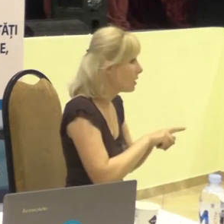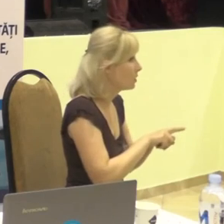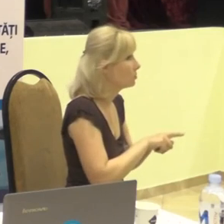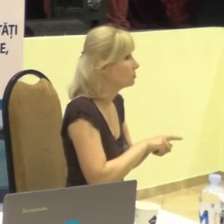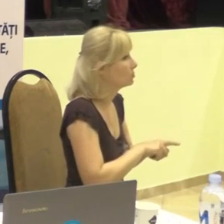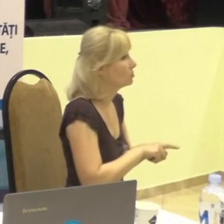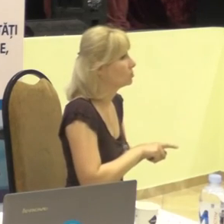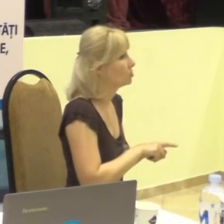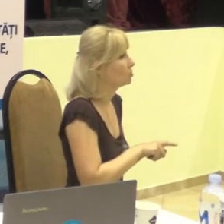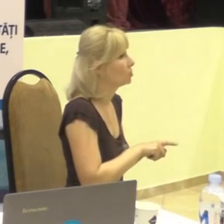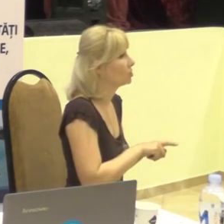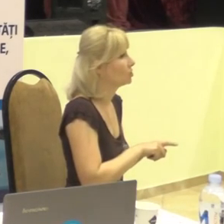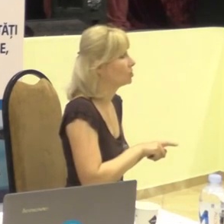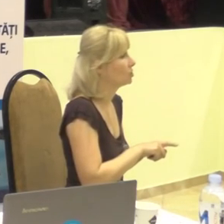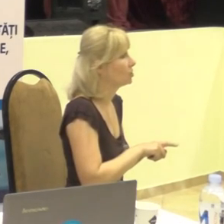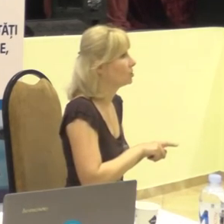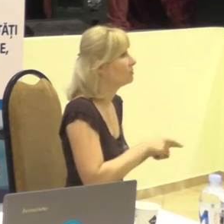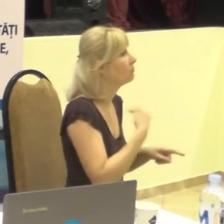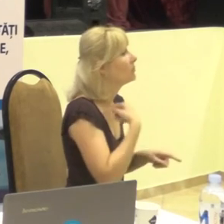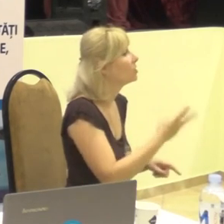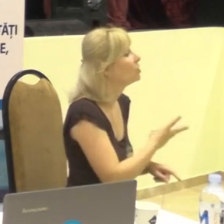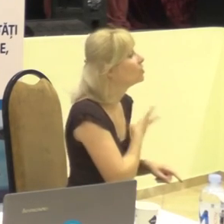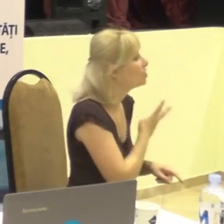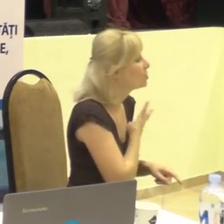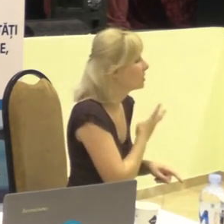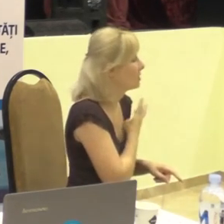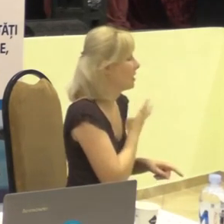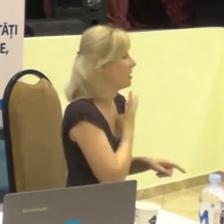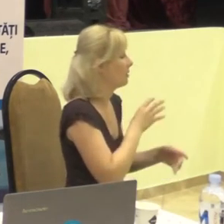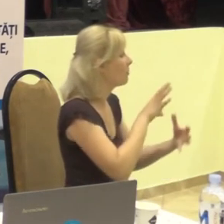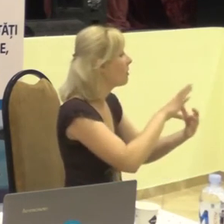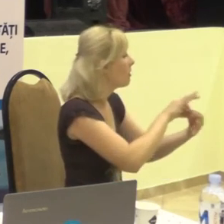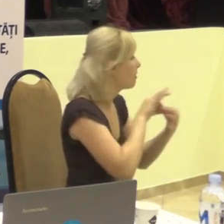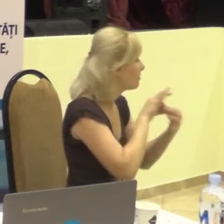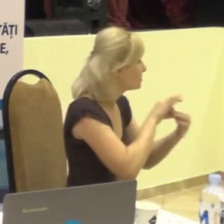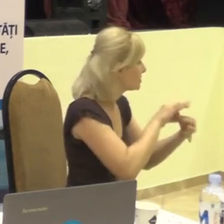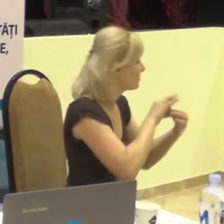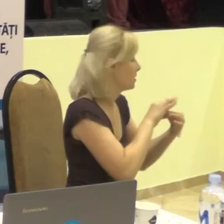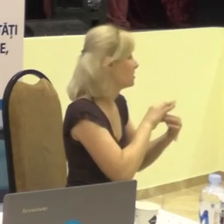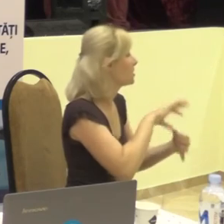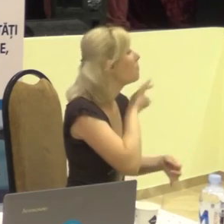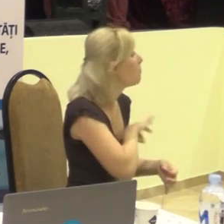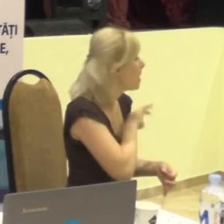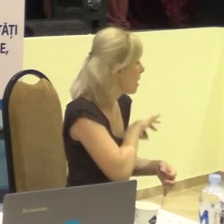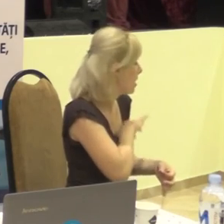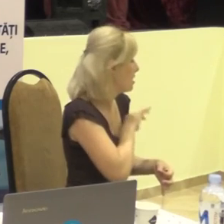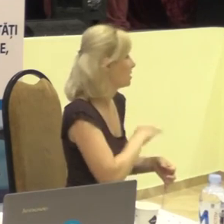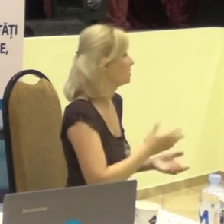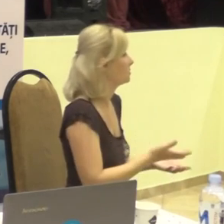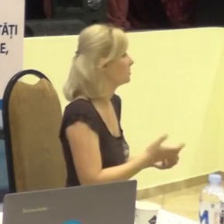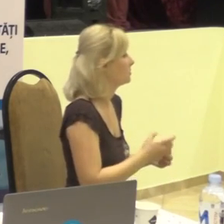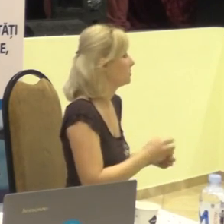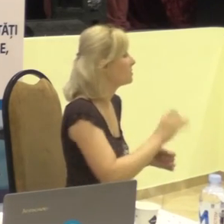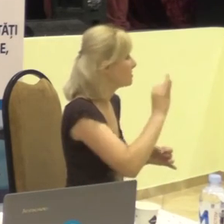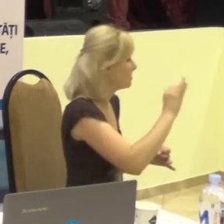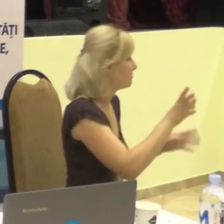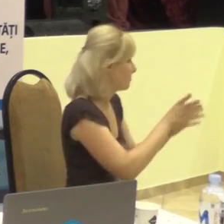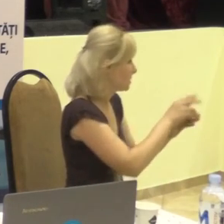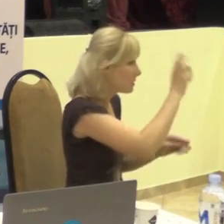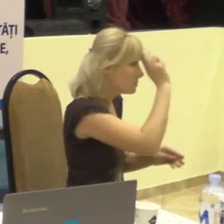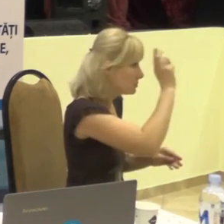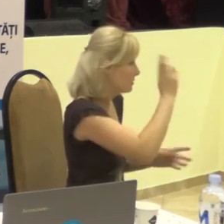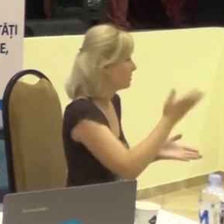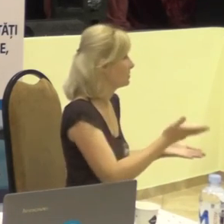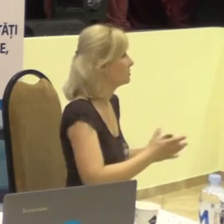că ne dorim o colaborare efectivă și eficientă cu autoritățile statului.